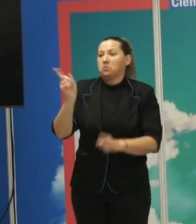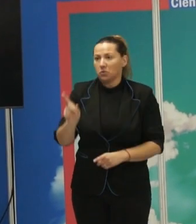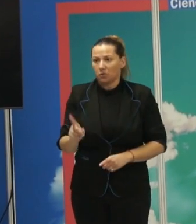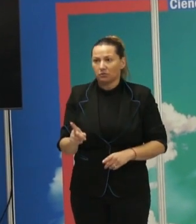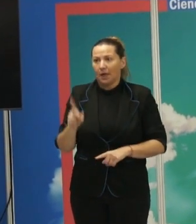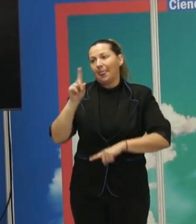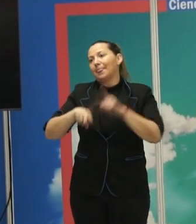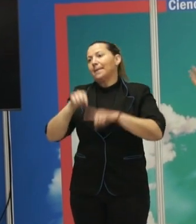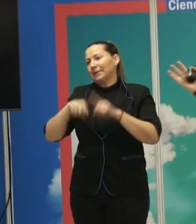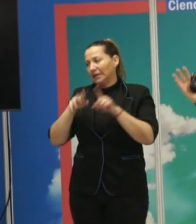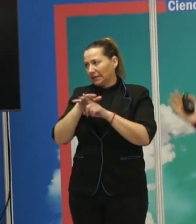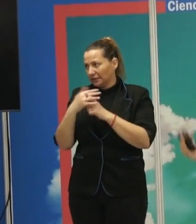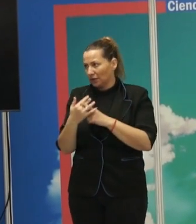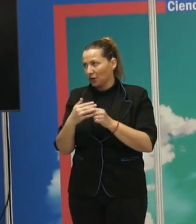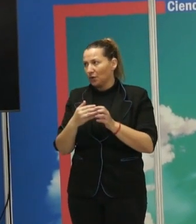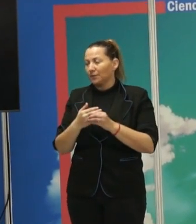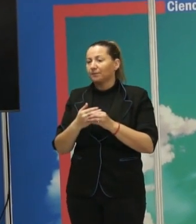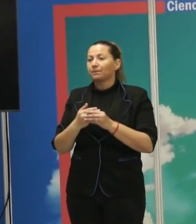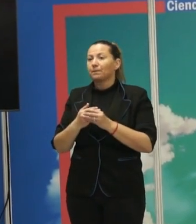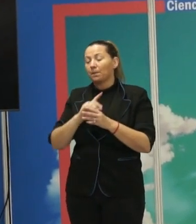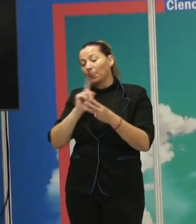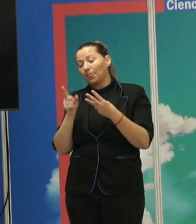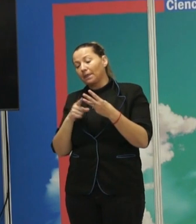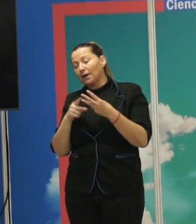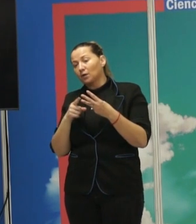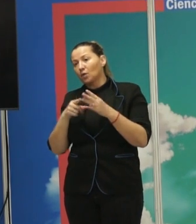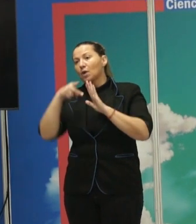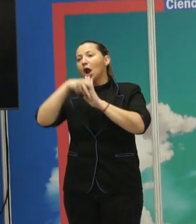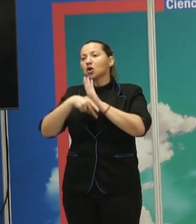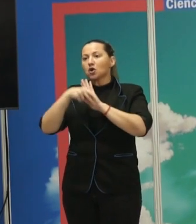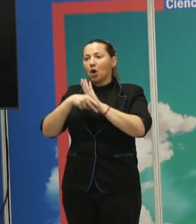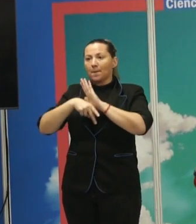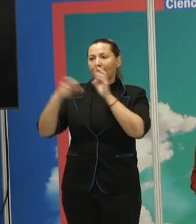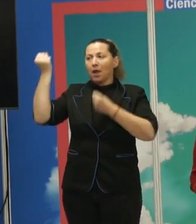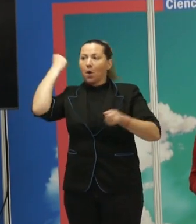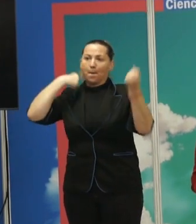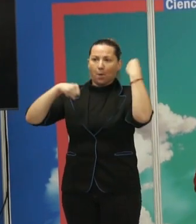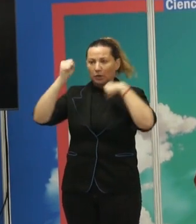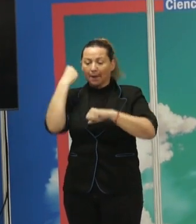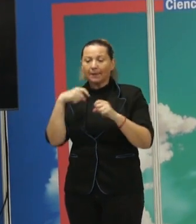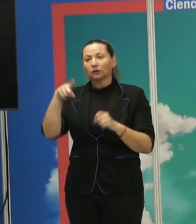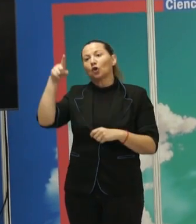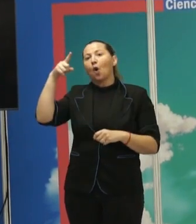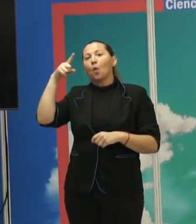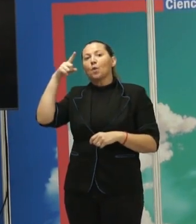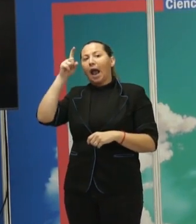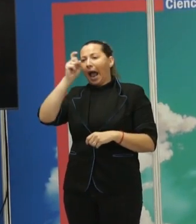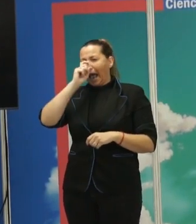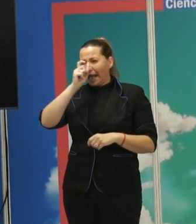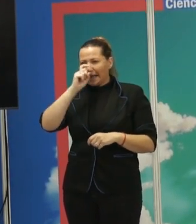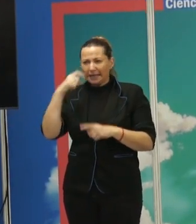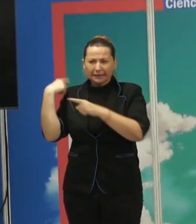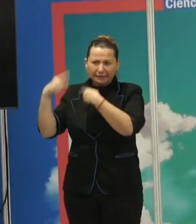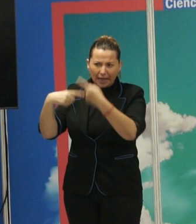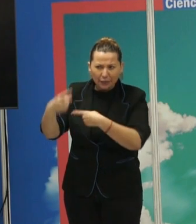depende de las circunstancias. Y luego tendremos unas normas de comportamiento, unas costumbres, unas tradiciones que te dicen hacia dónde